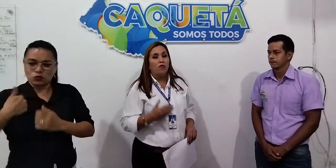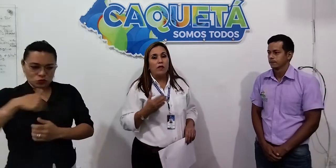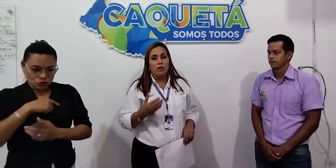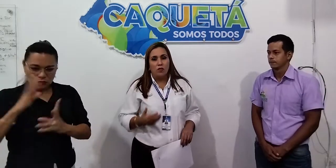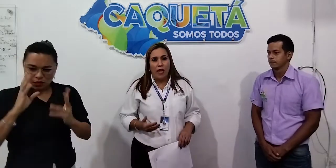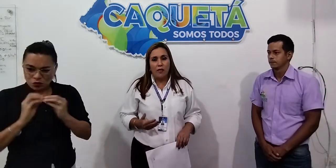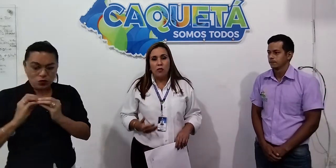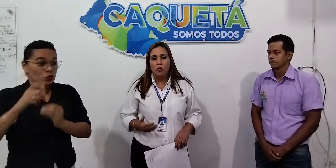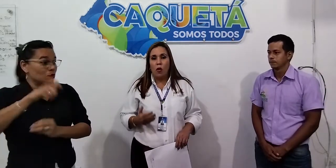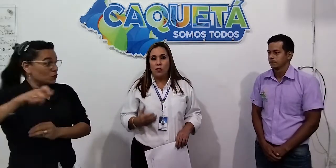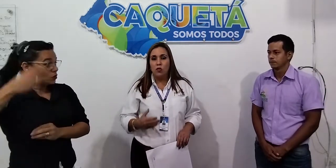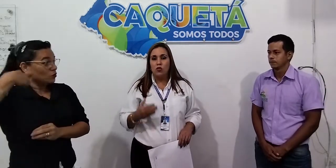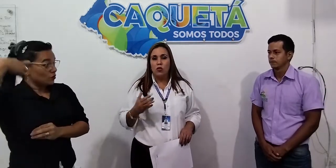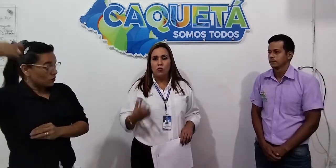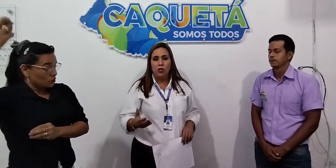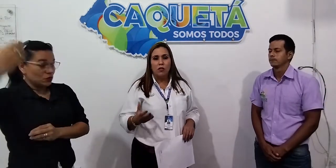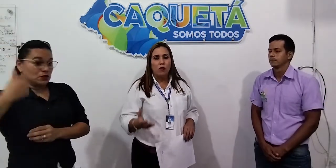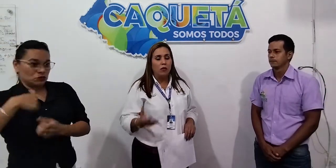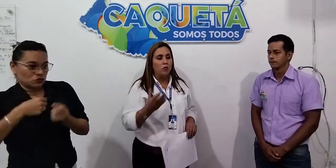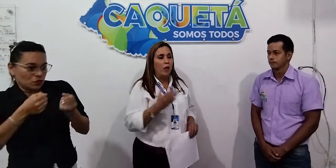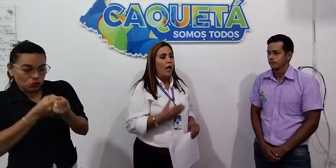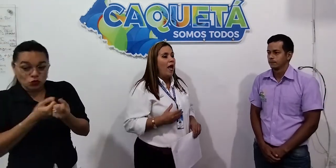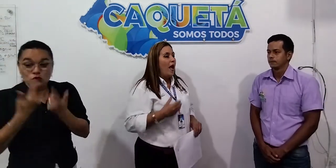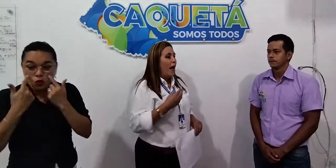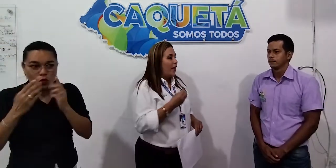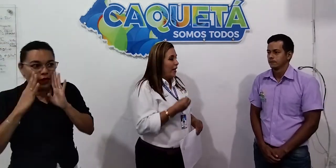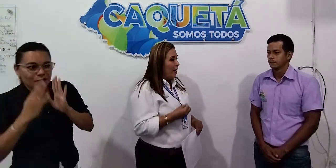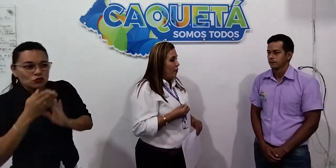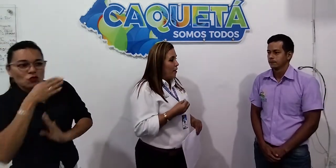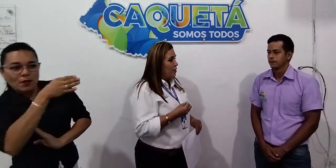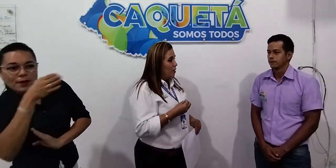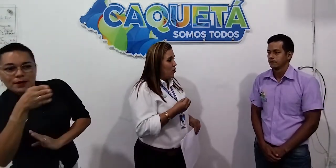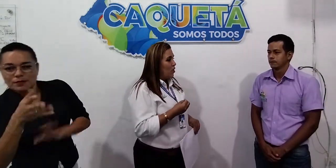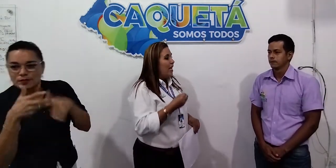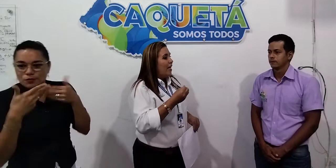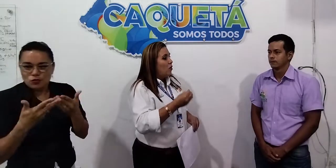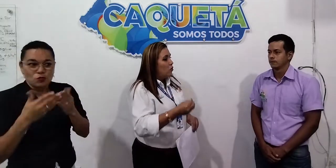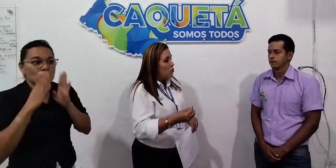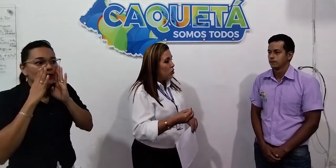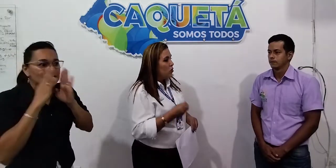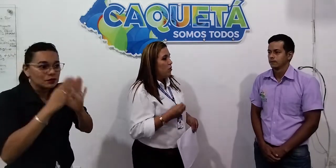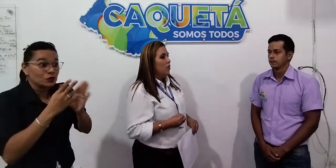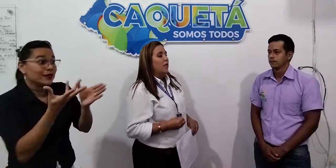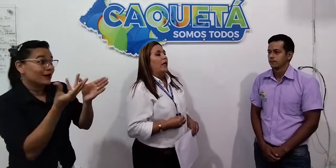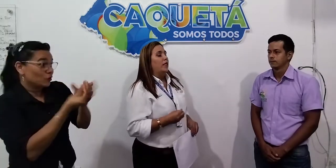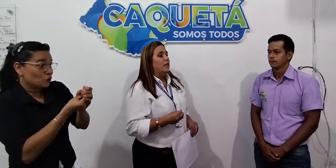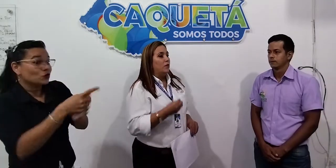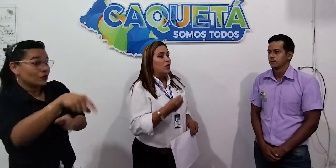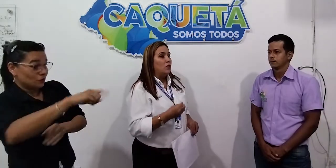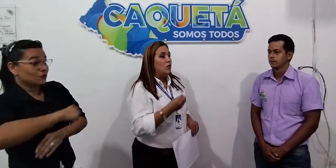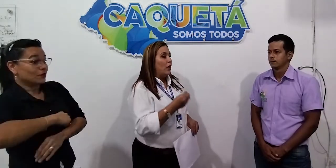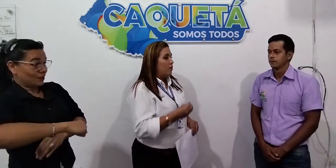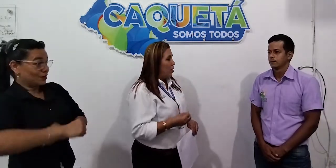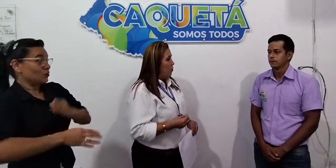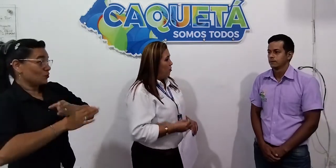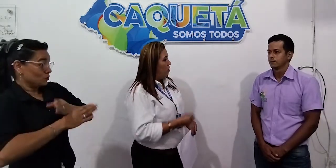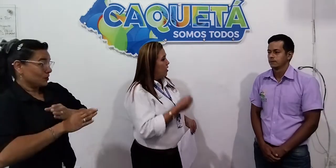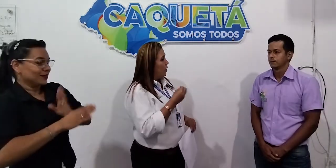profesionales los cuales contribuyen y ayudan a que la prestación y la inclusión en el servicio educativo de